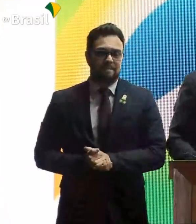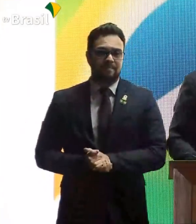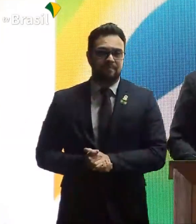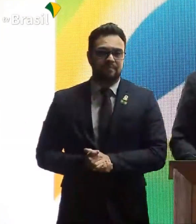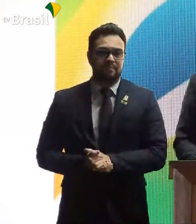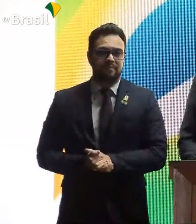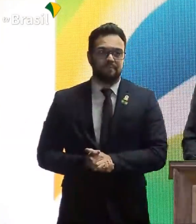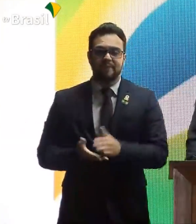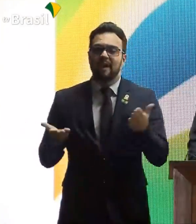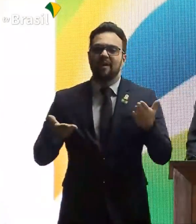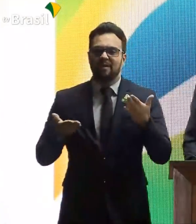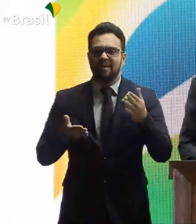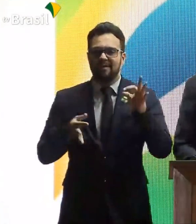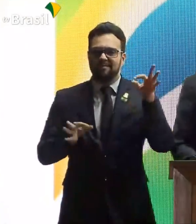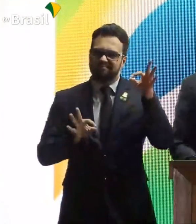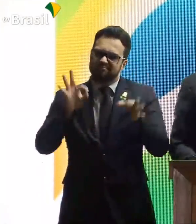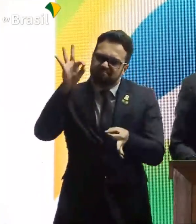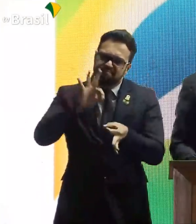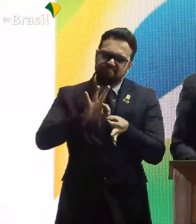Indo para o encerramento.